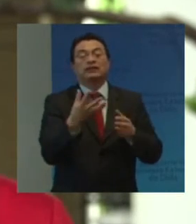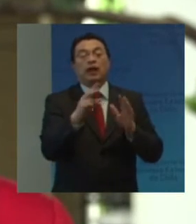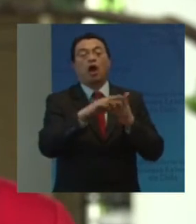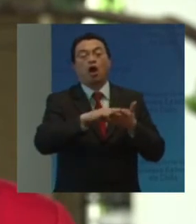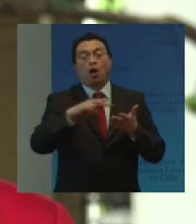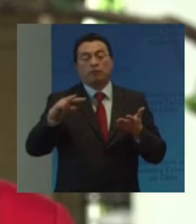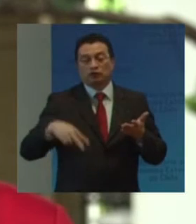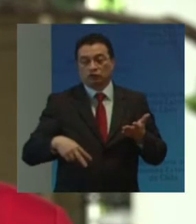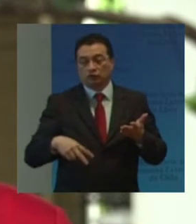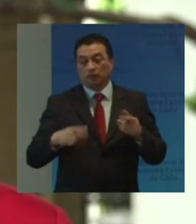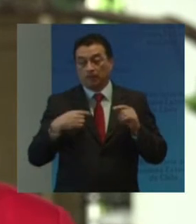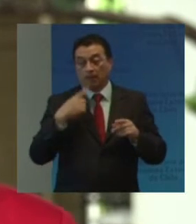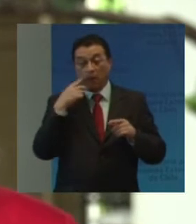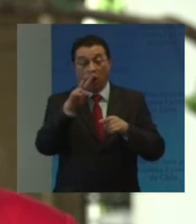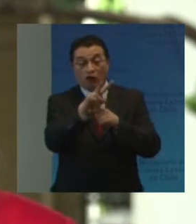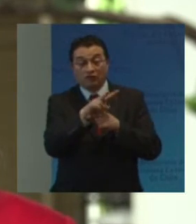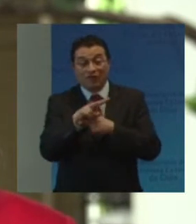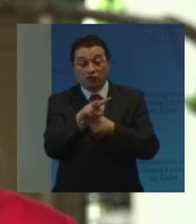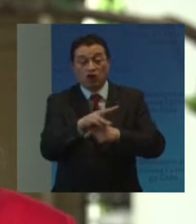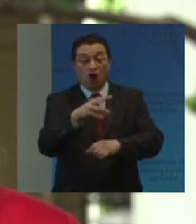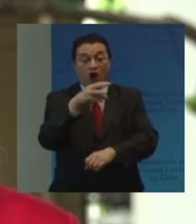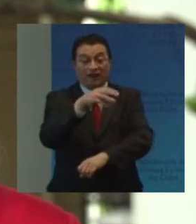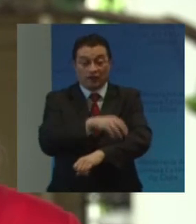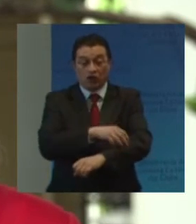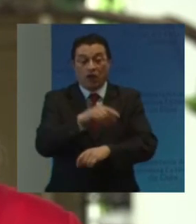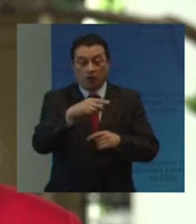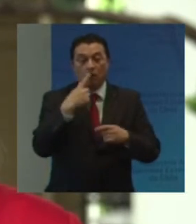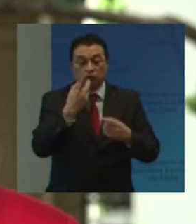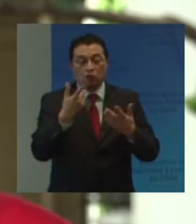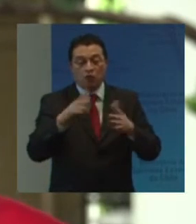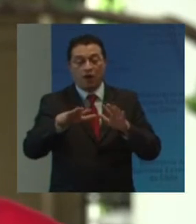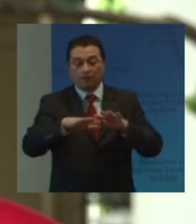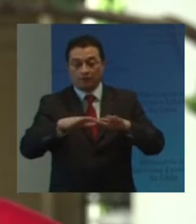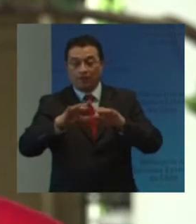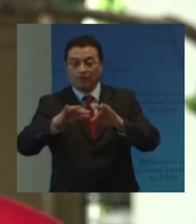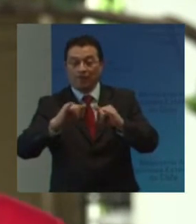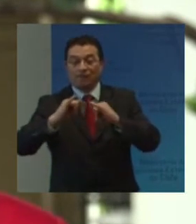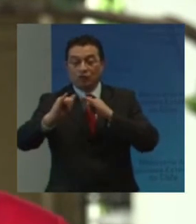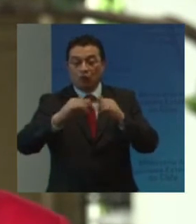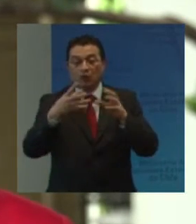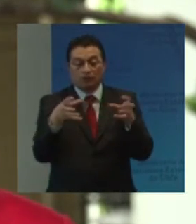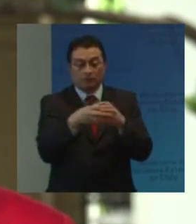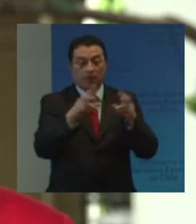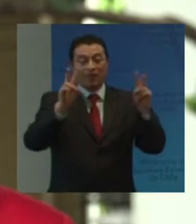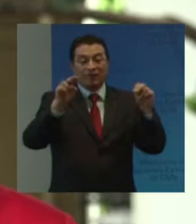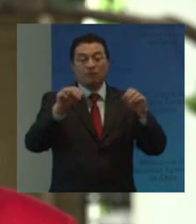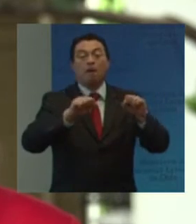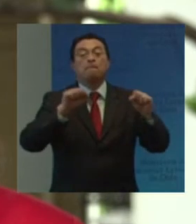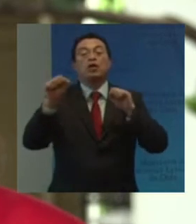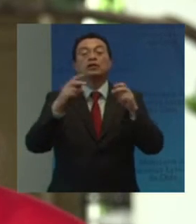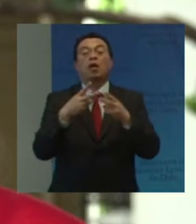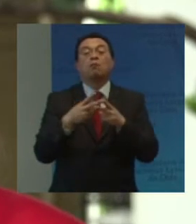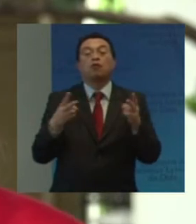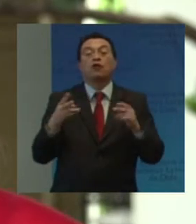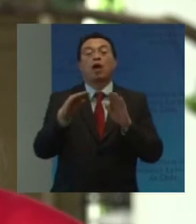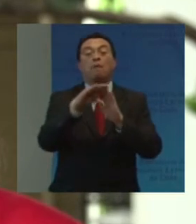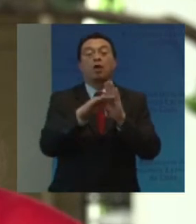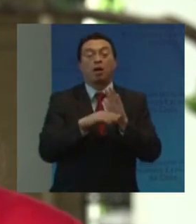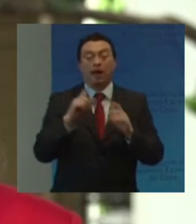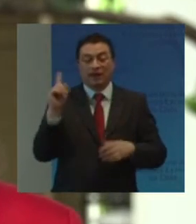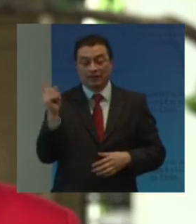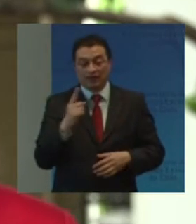El Observatorio Regional Consiste en una Plataforma virtual Que agrupará Por tema Las políticas públicas Programas